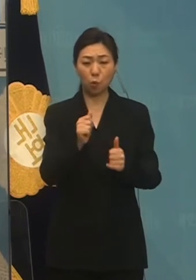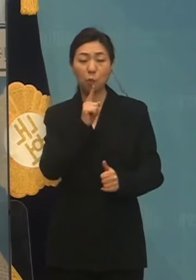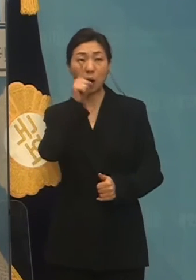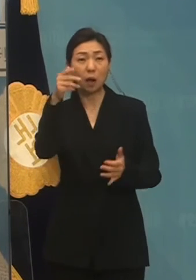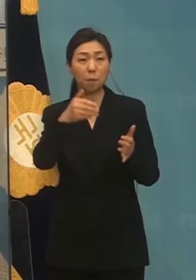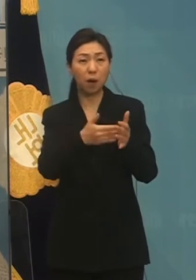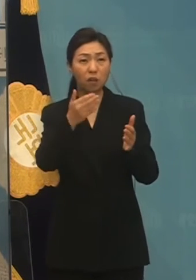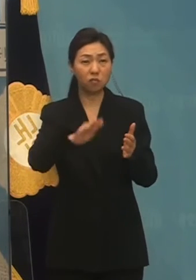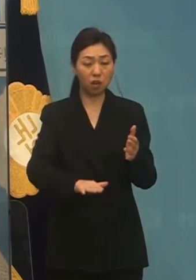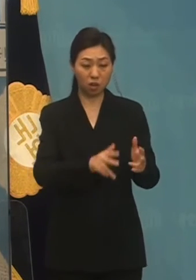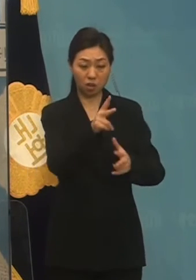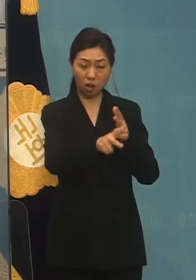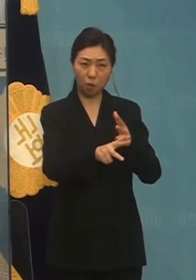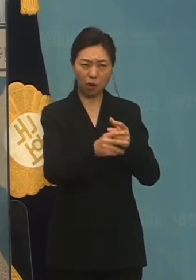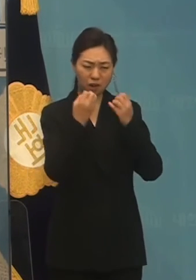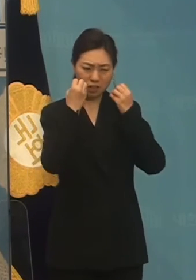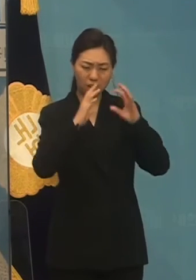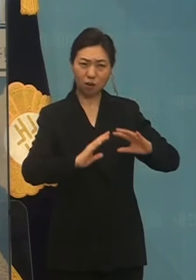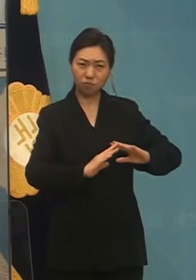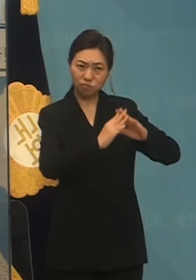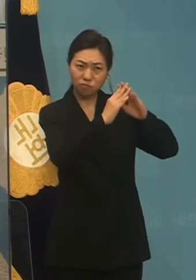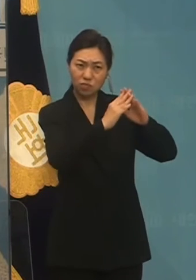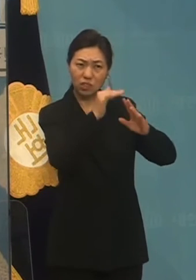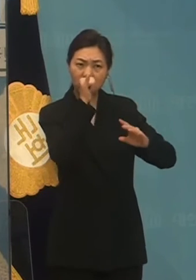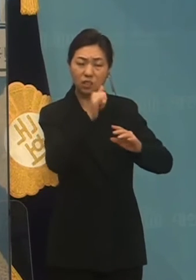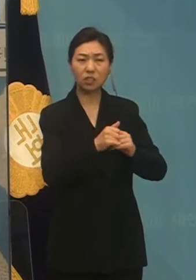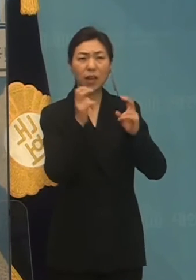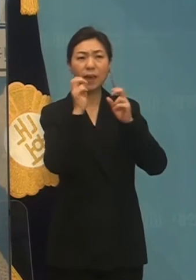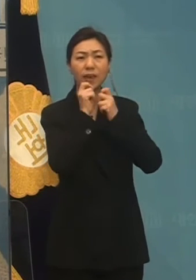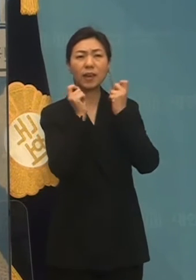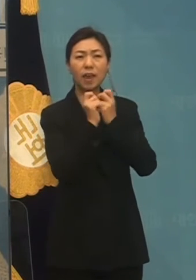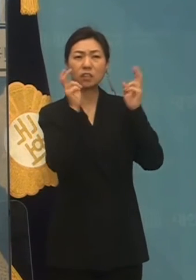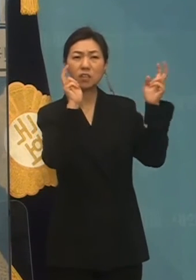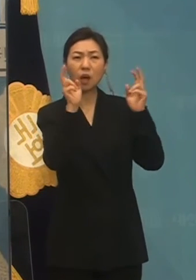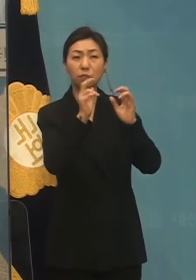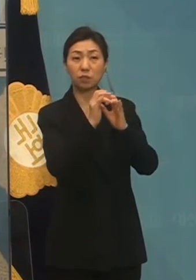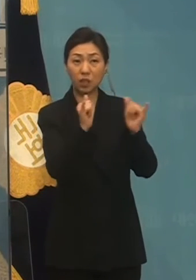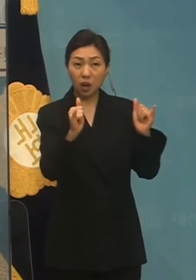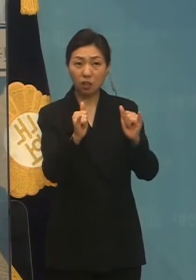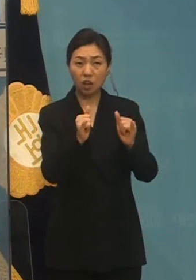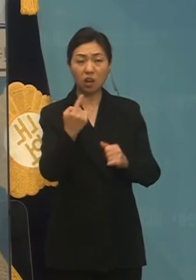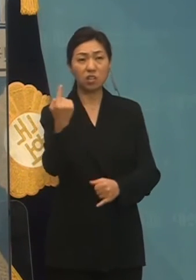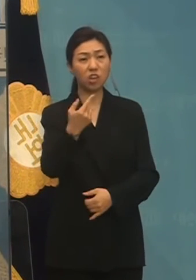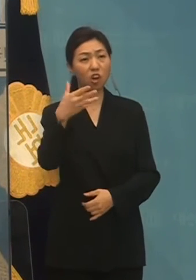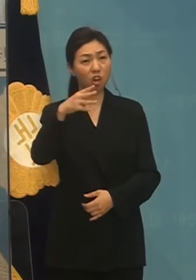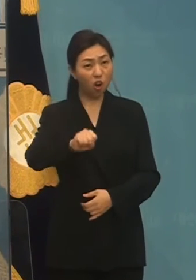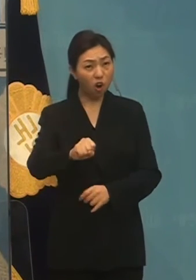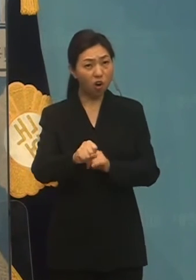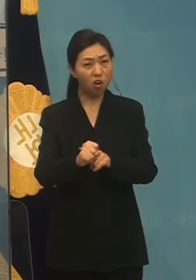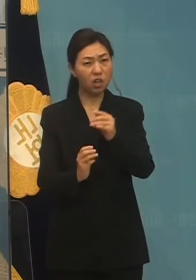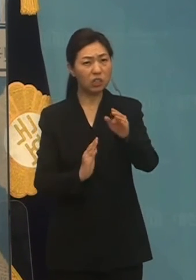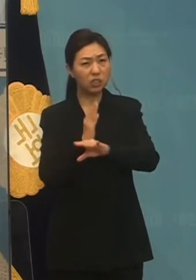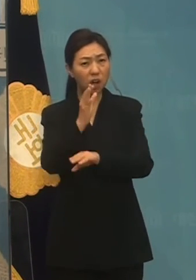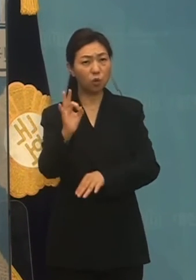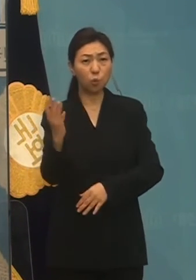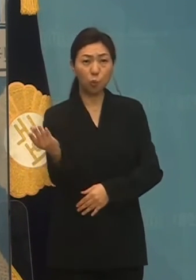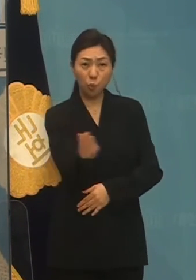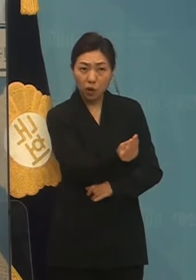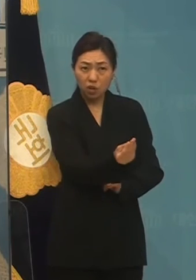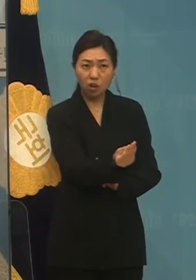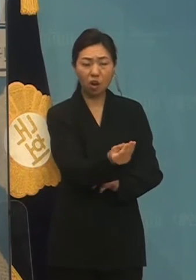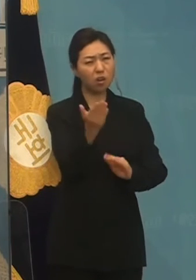민간 개발을 하겠다는 민간 사업자에게 이루어진 철억 원이 넘는 대출이 정상 대출이라고